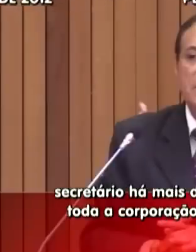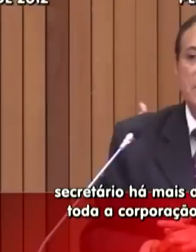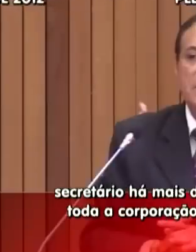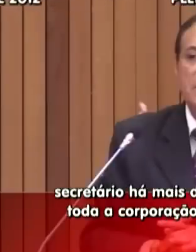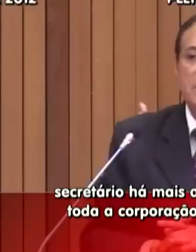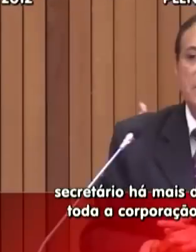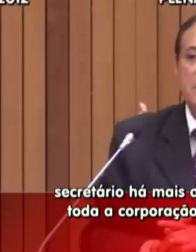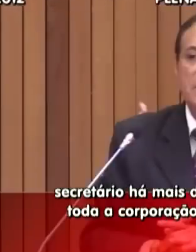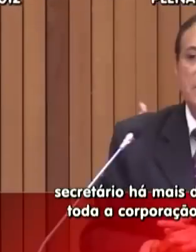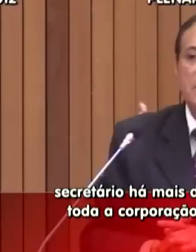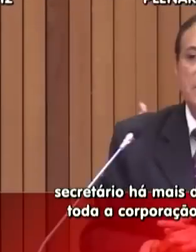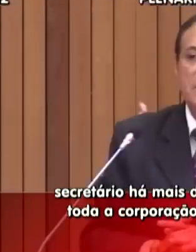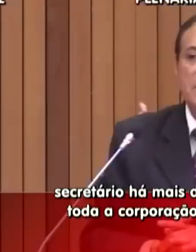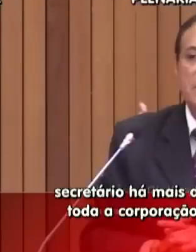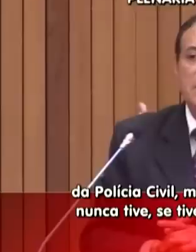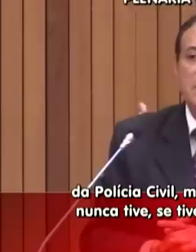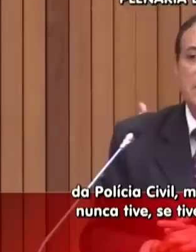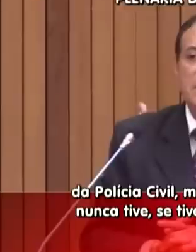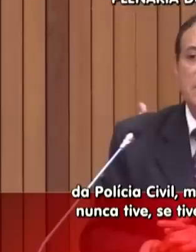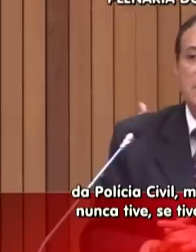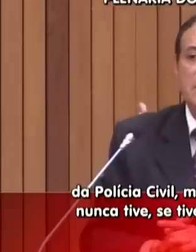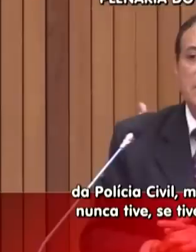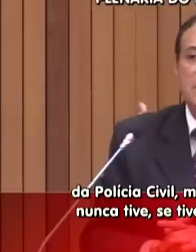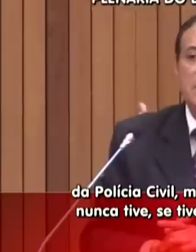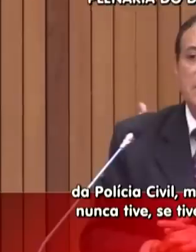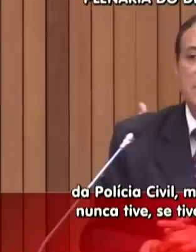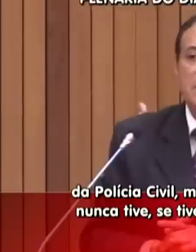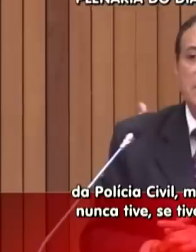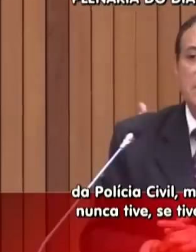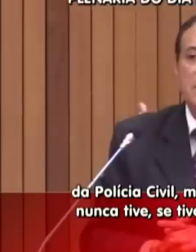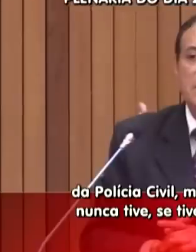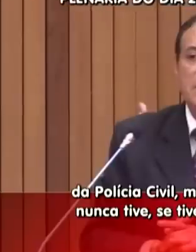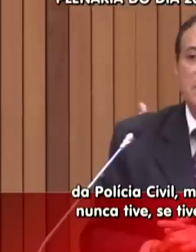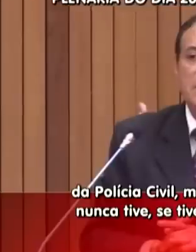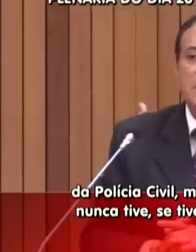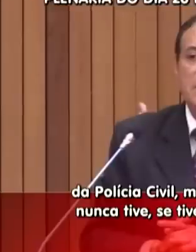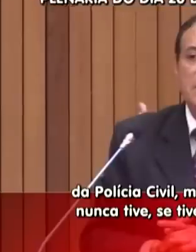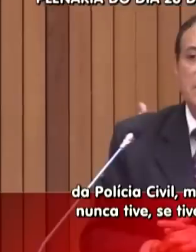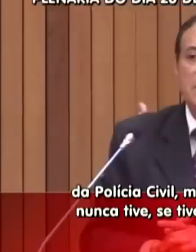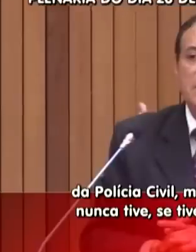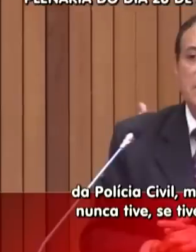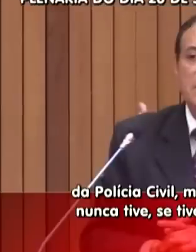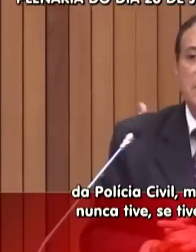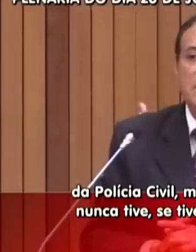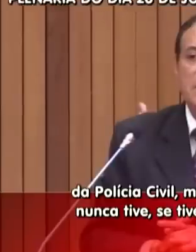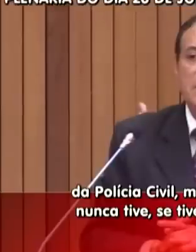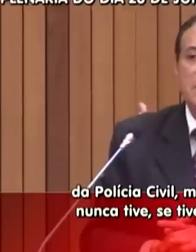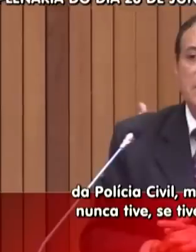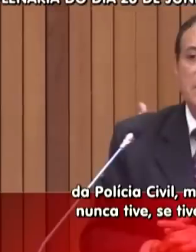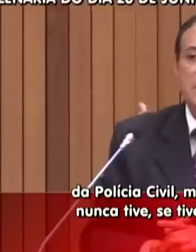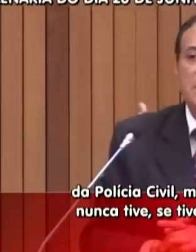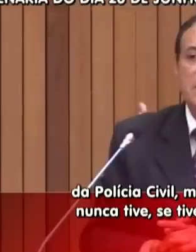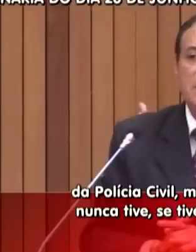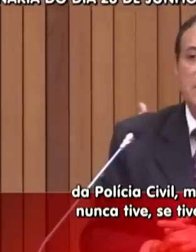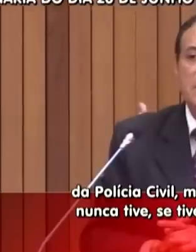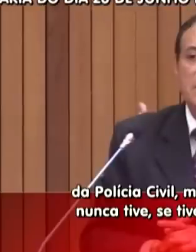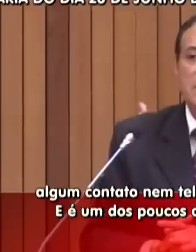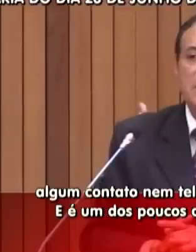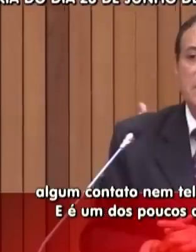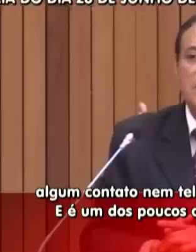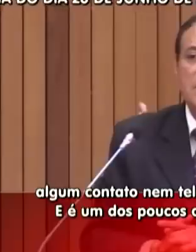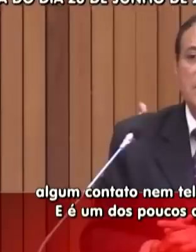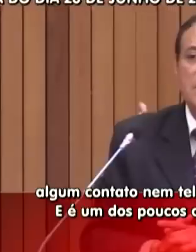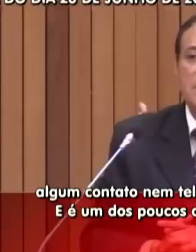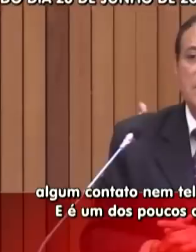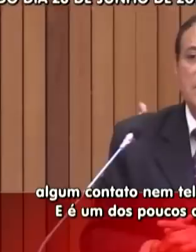Conheço toda a corporação da Polícia Militar, da Polícia Civil. Mas esse capitão, eu nunca tive, se tive, não